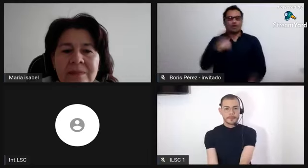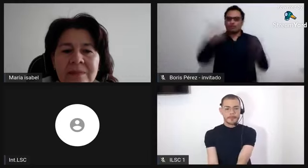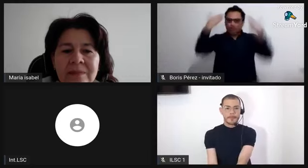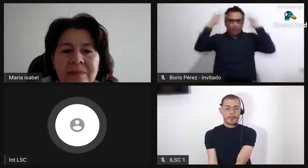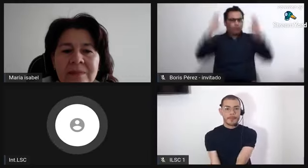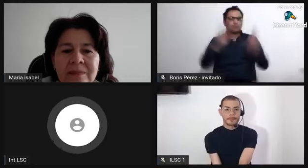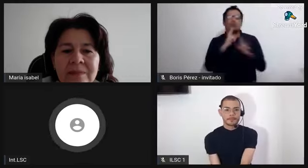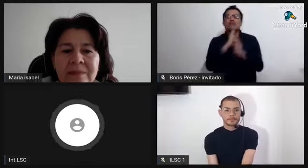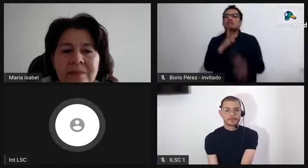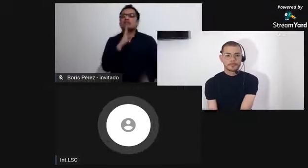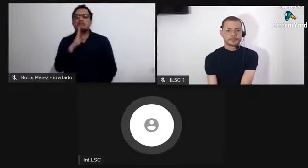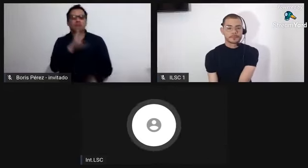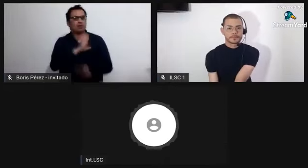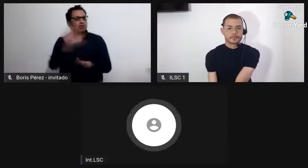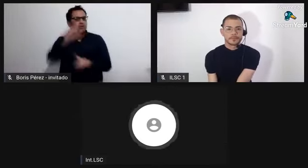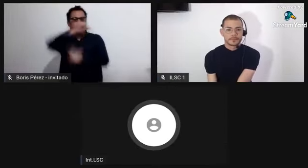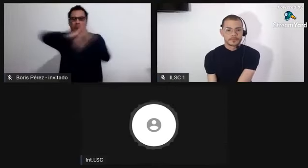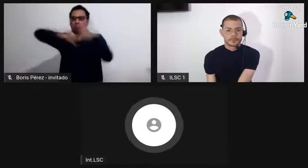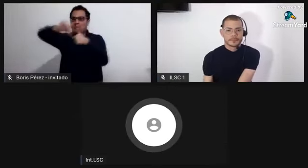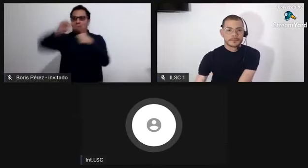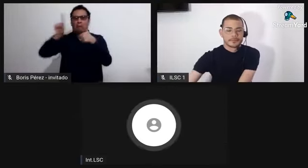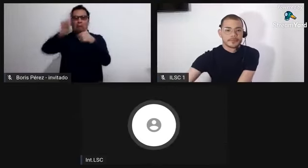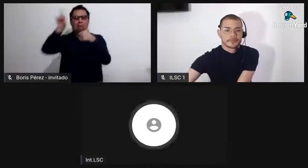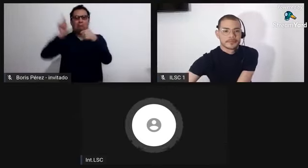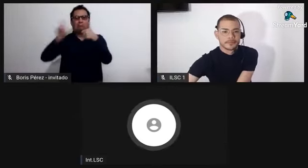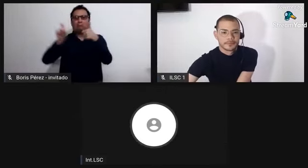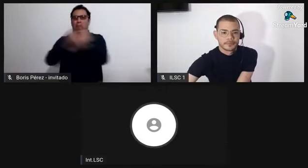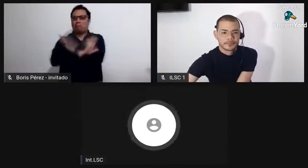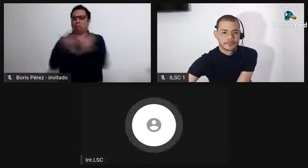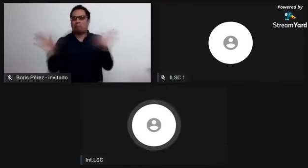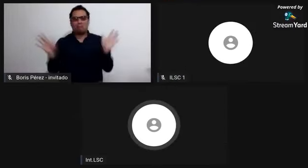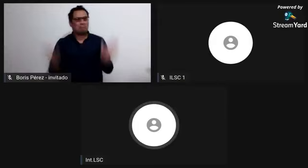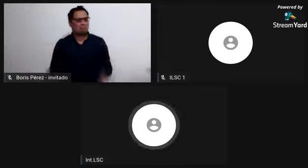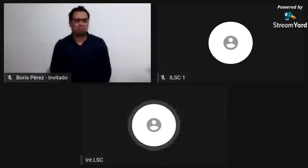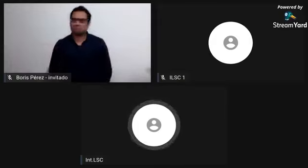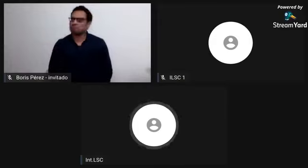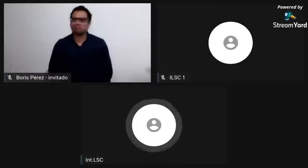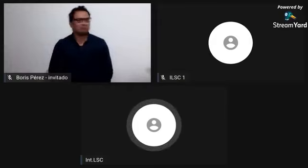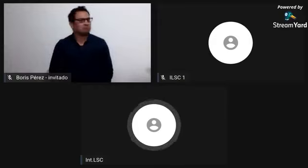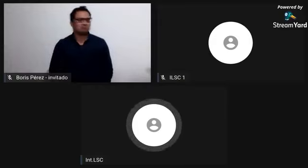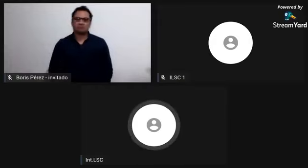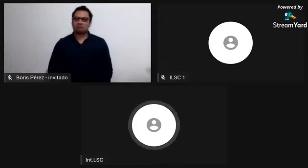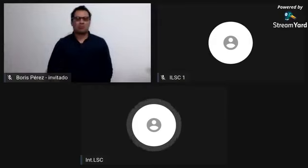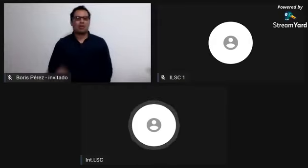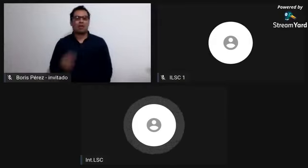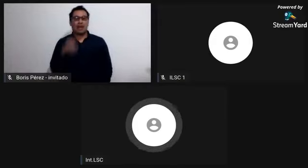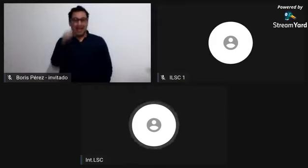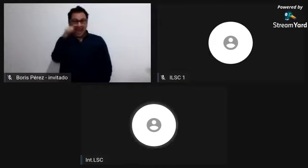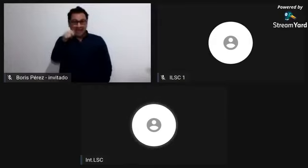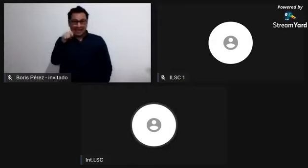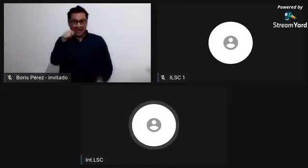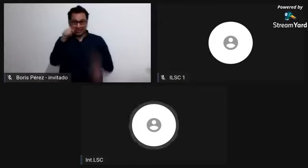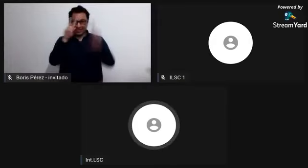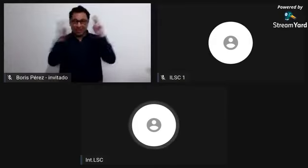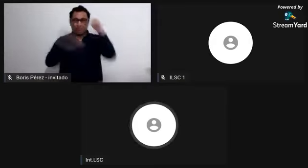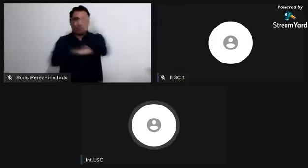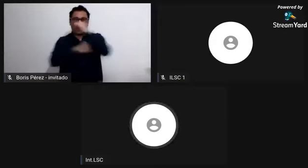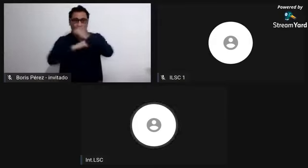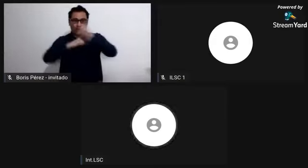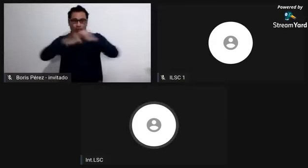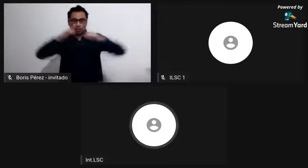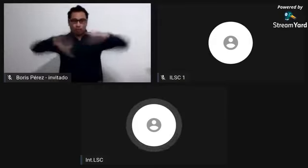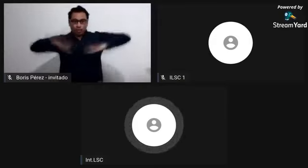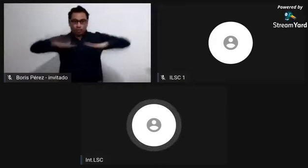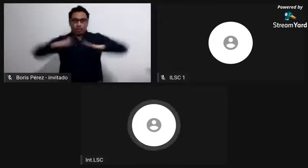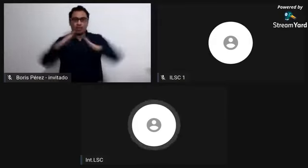Bueno, la verdad no hay mucha información acerca de lo ocurrido en ese momento. Hay muchas interrogantes, hay muchas interrogantes de